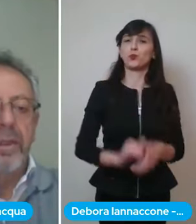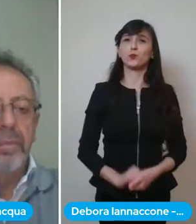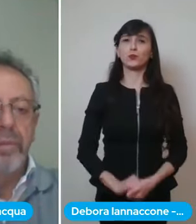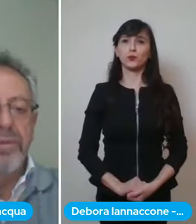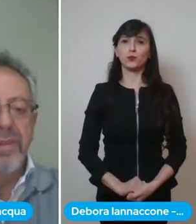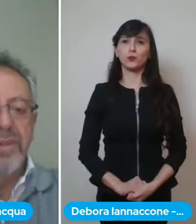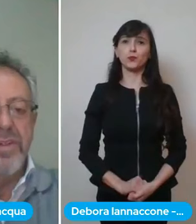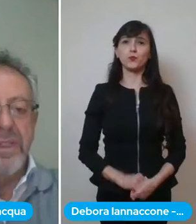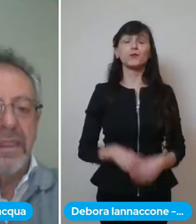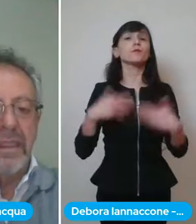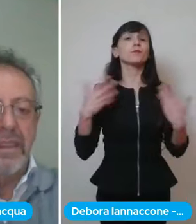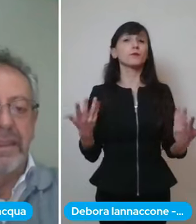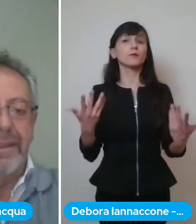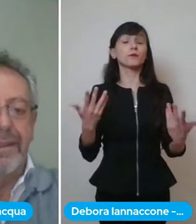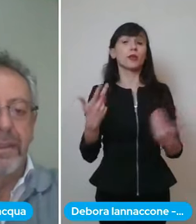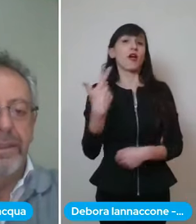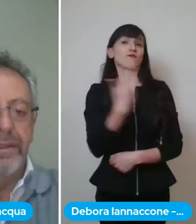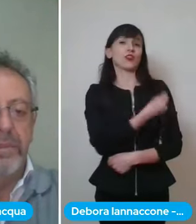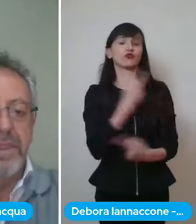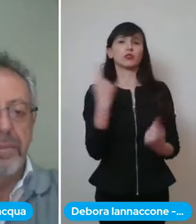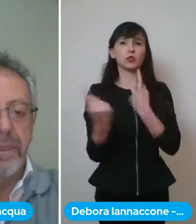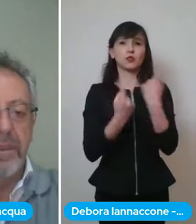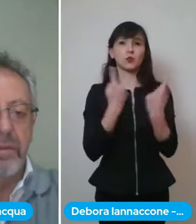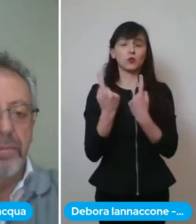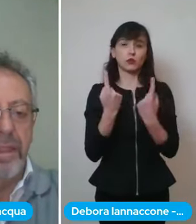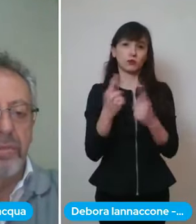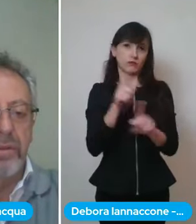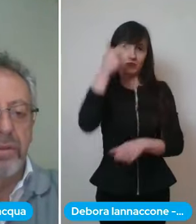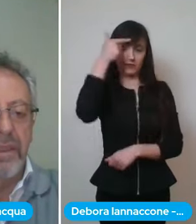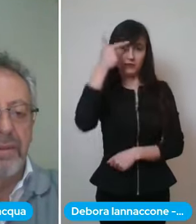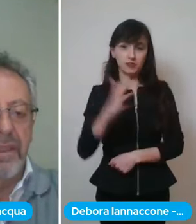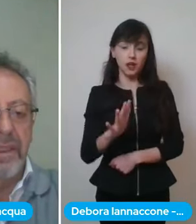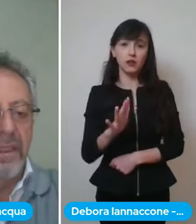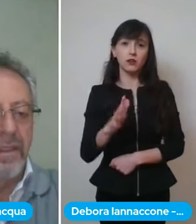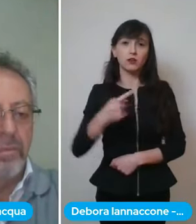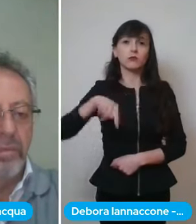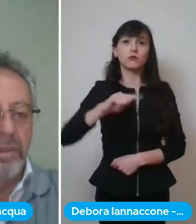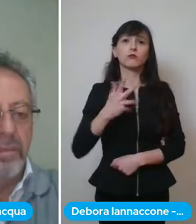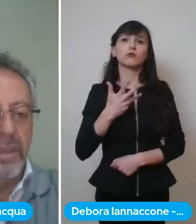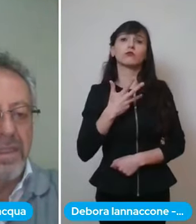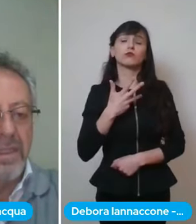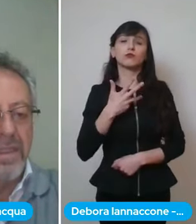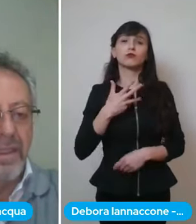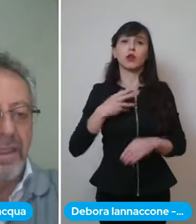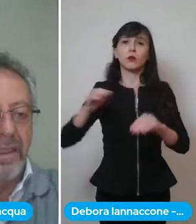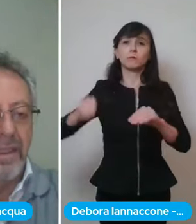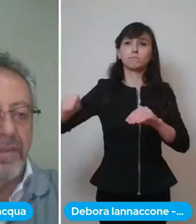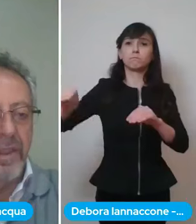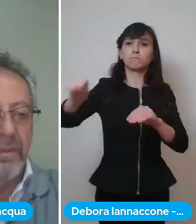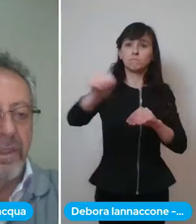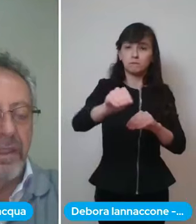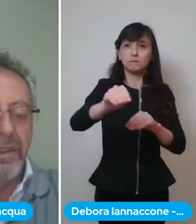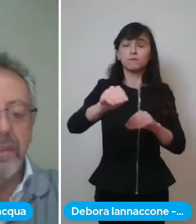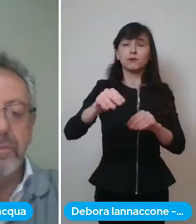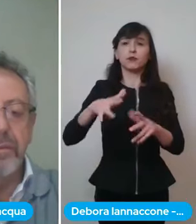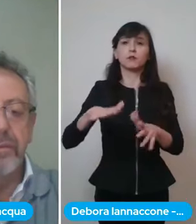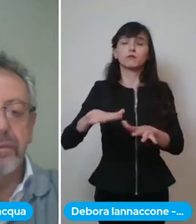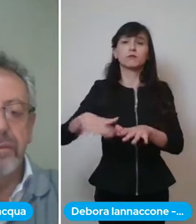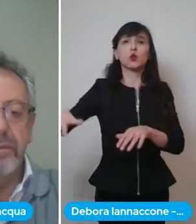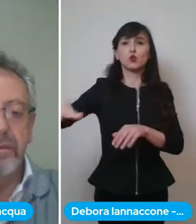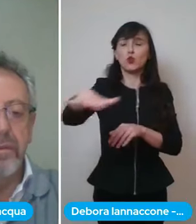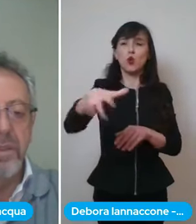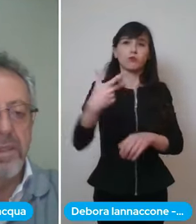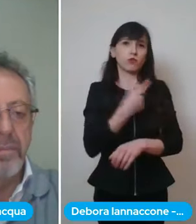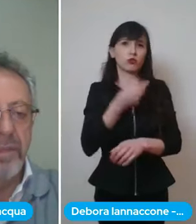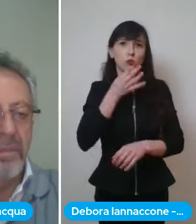Allora, il punto sui vaccini è che, come sapete, noi abbiamo attivati altri punti per AstraZeneca già da qualche tempo,